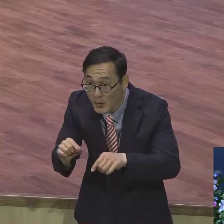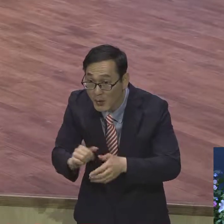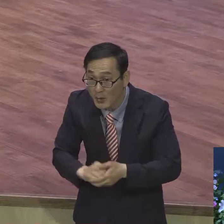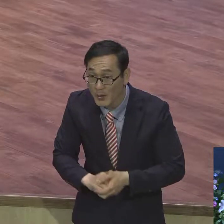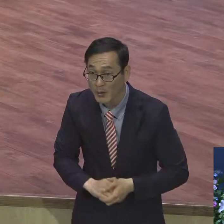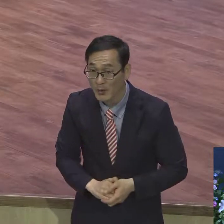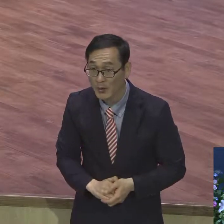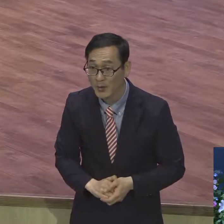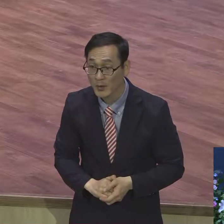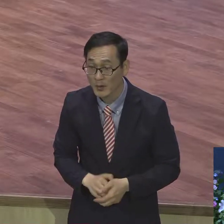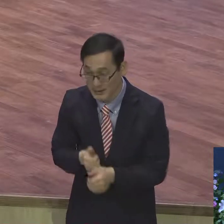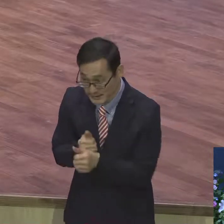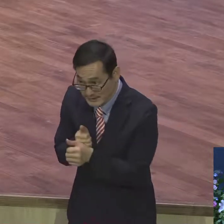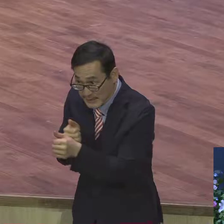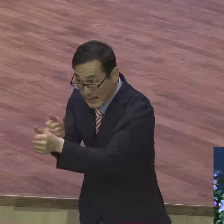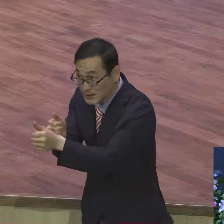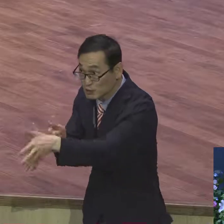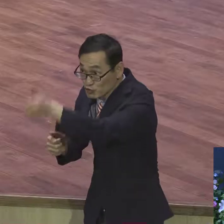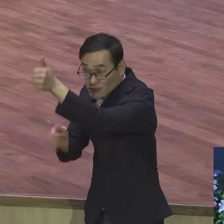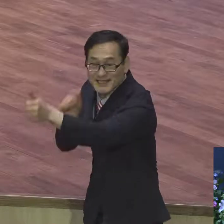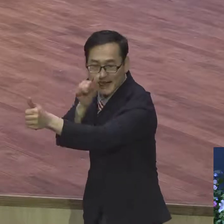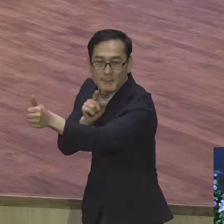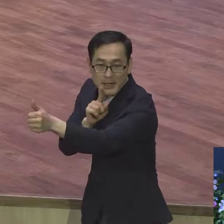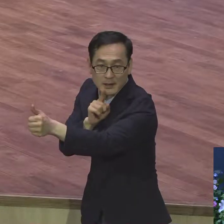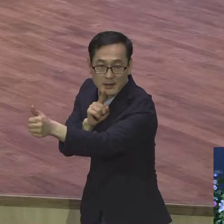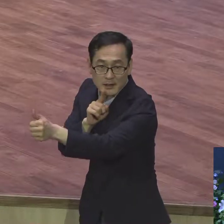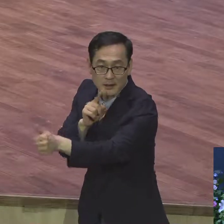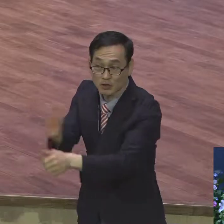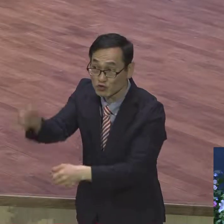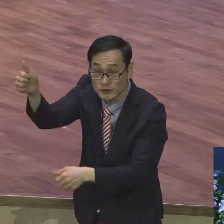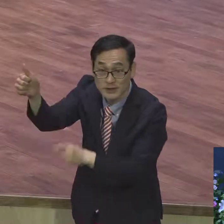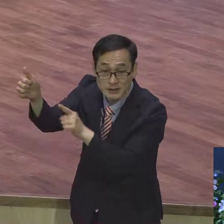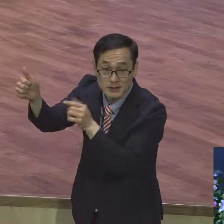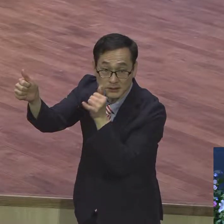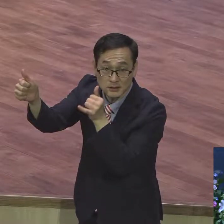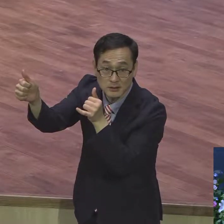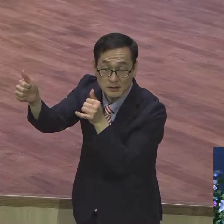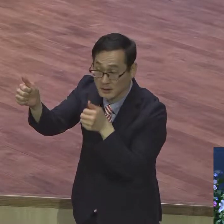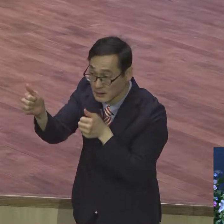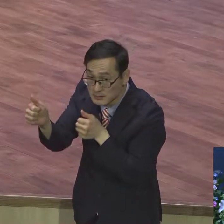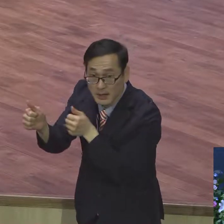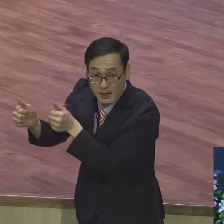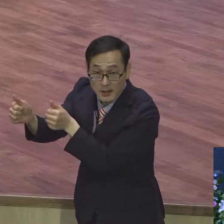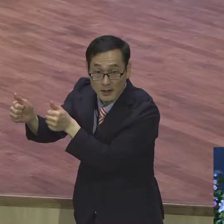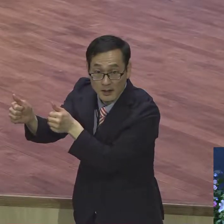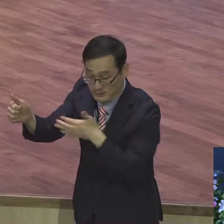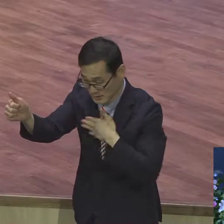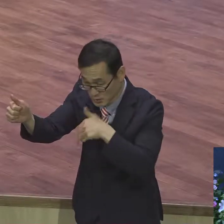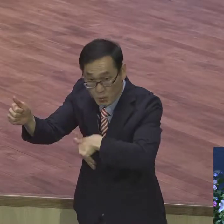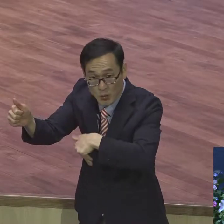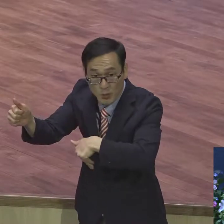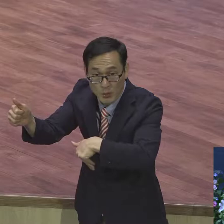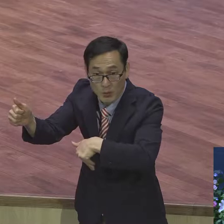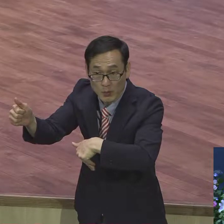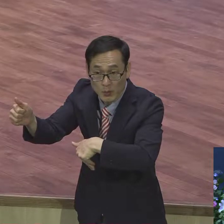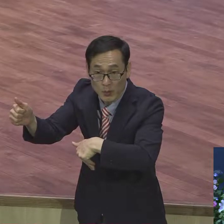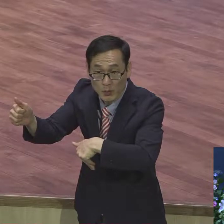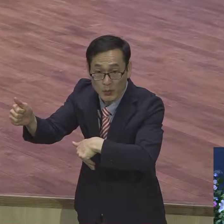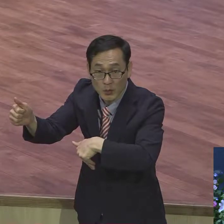있다는 의미가 있어요. 종 그럴 때는 딸을 대상이 있는 거예요. 그래서 종이란 말은 홀로 사용하지